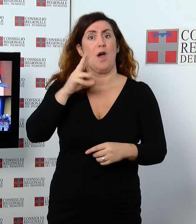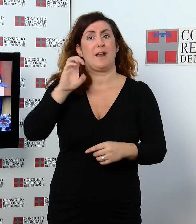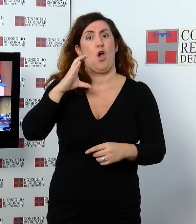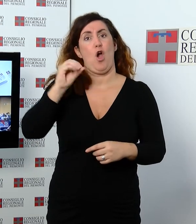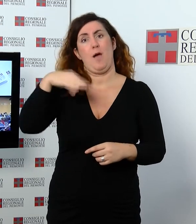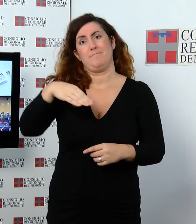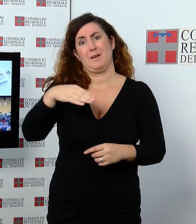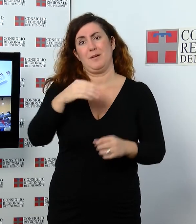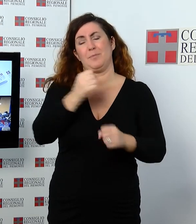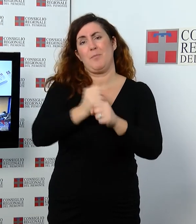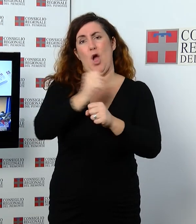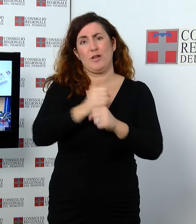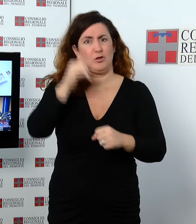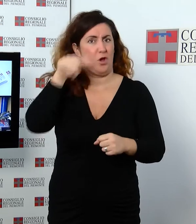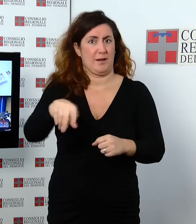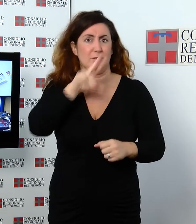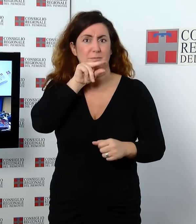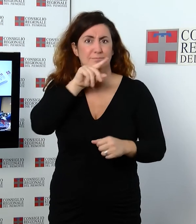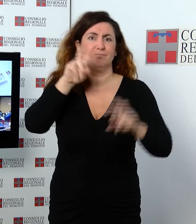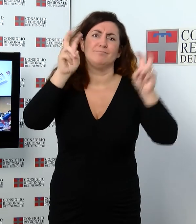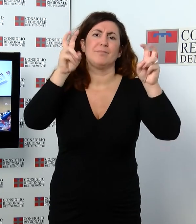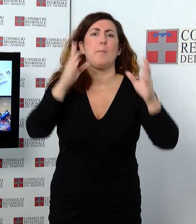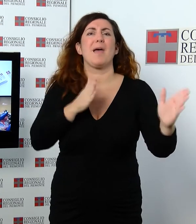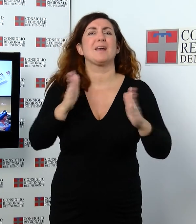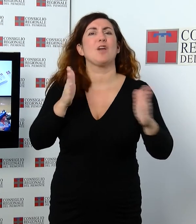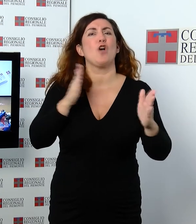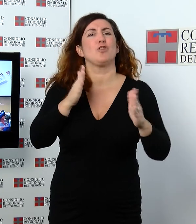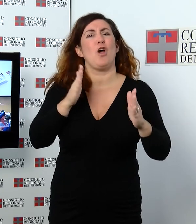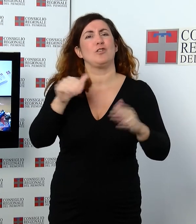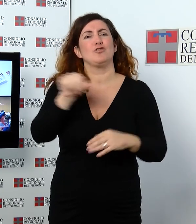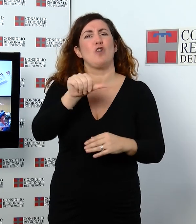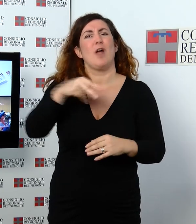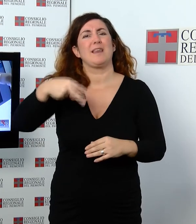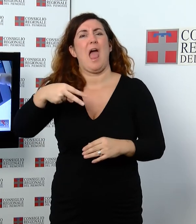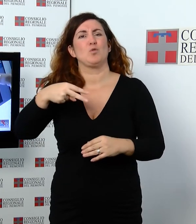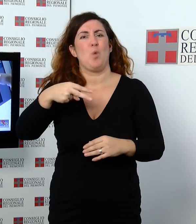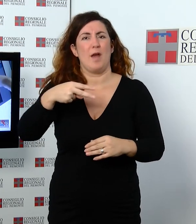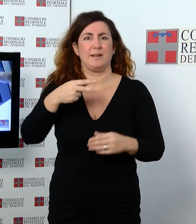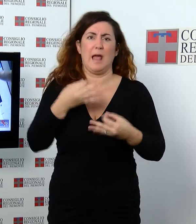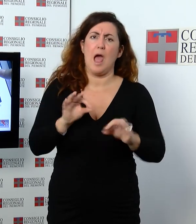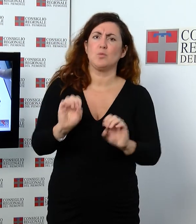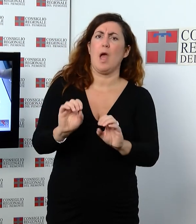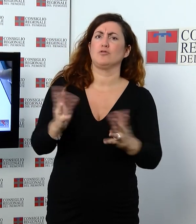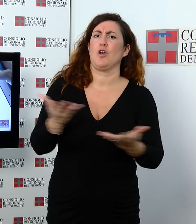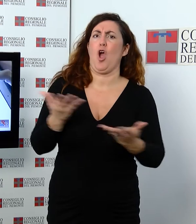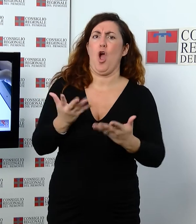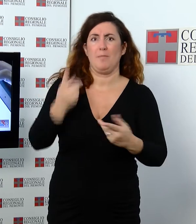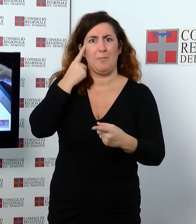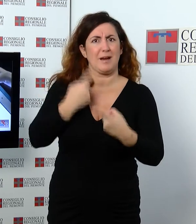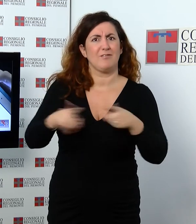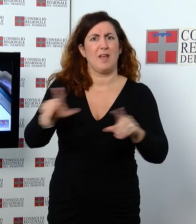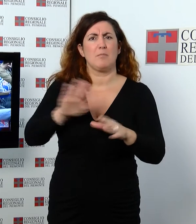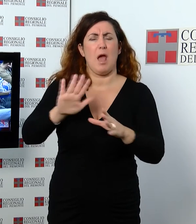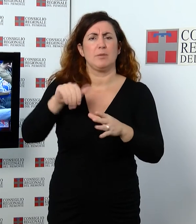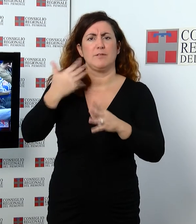convegno educare al tempo dei social network Facebook, genitori e la riscossa, va de mecom per non smarrire i propri figli online.